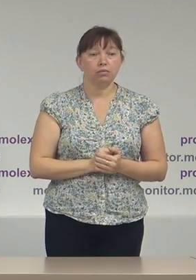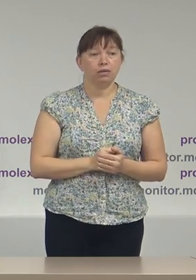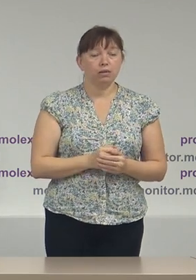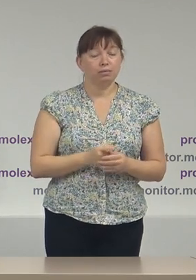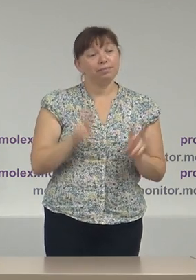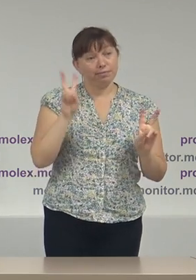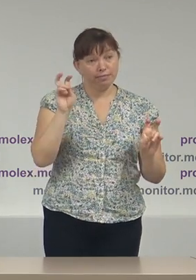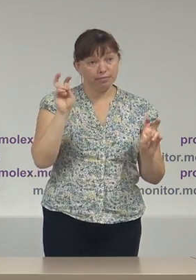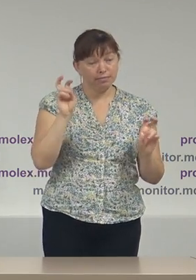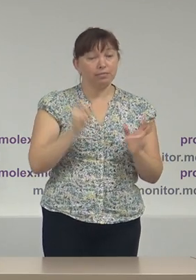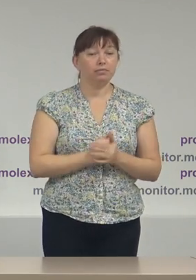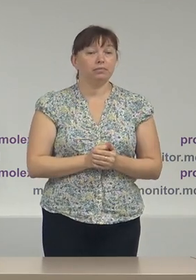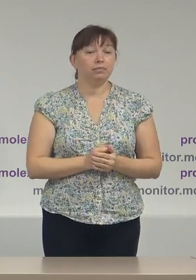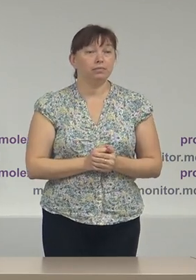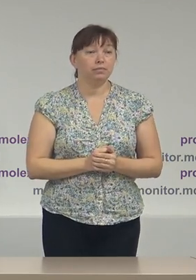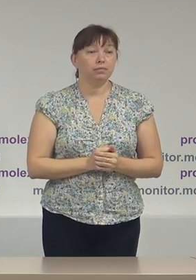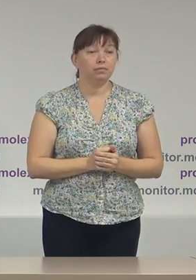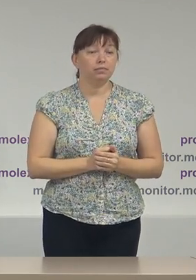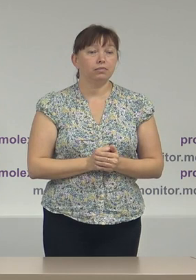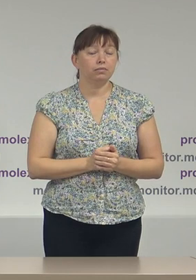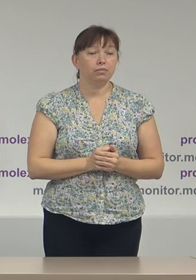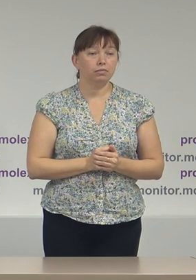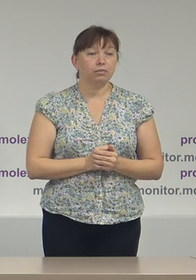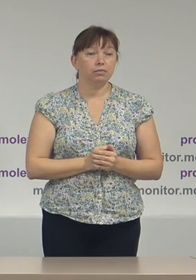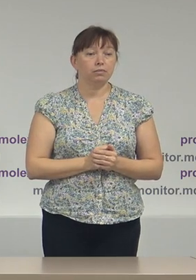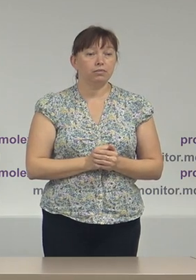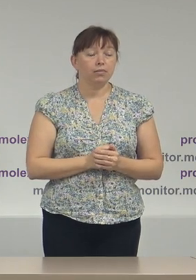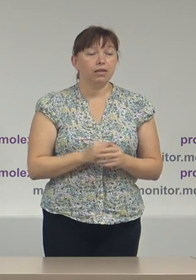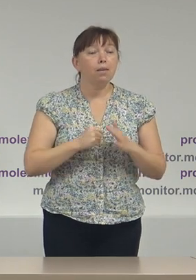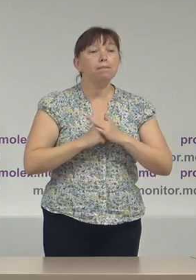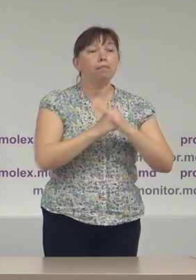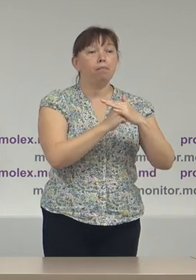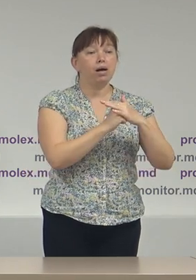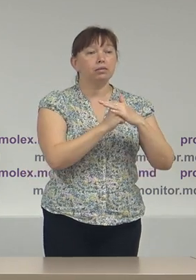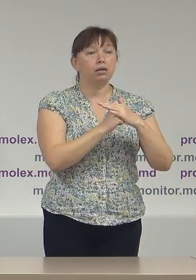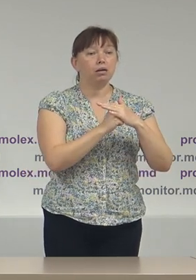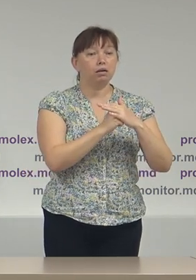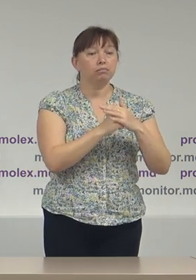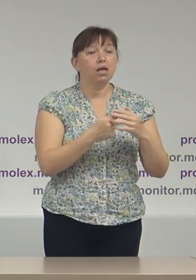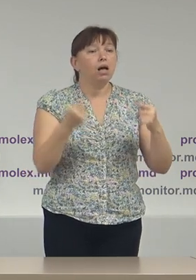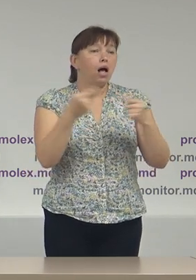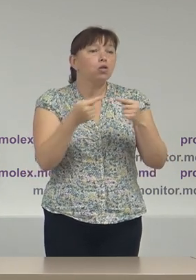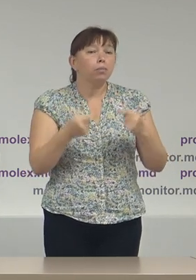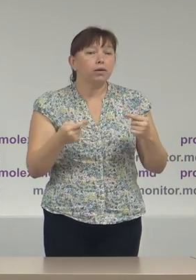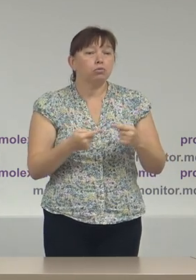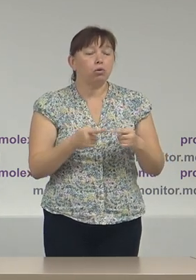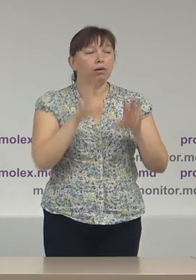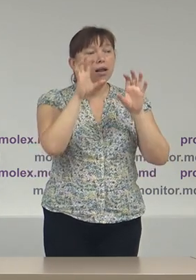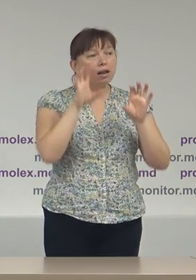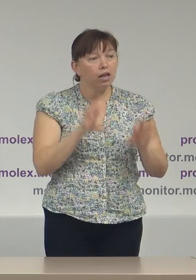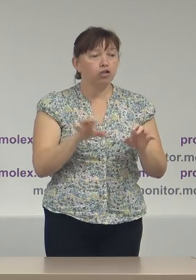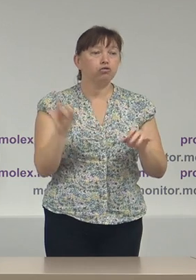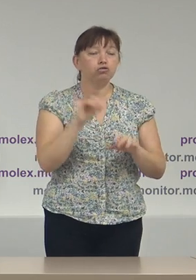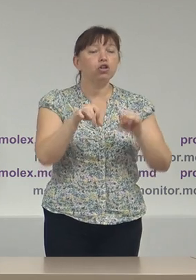între parantezi, între ghilimele, cer scuze, în baza anumitor legi și